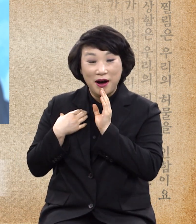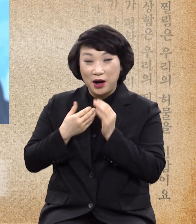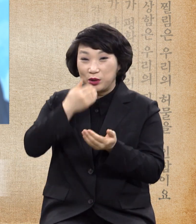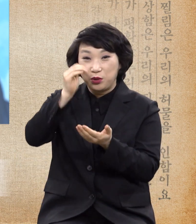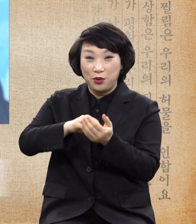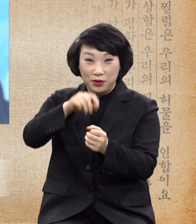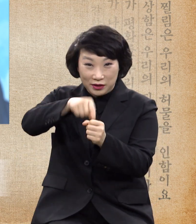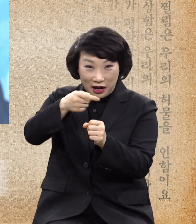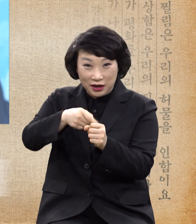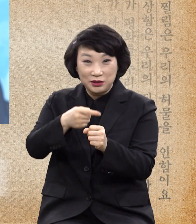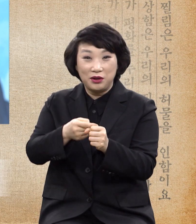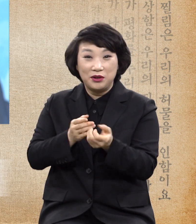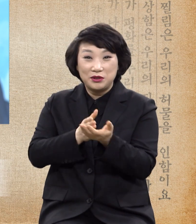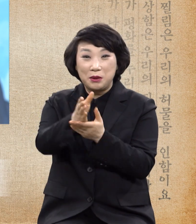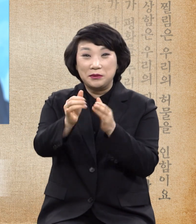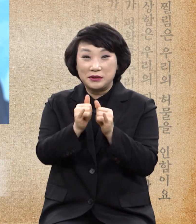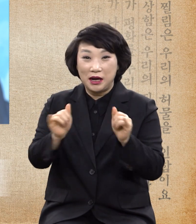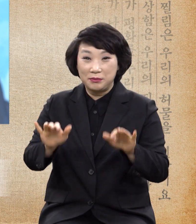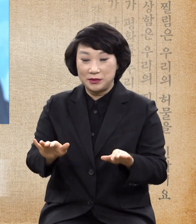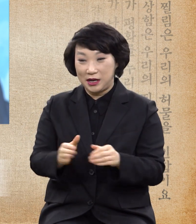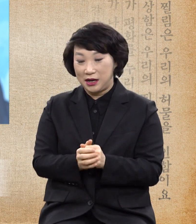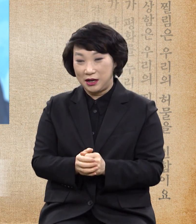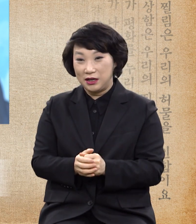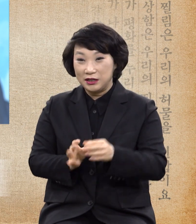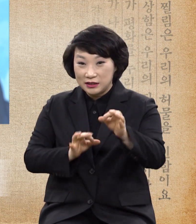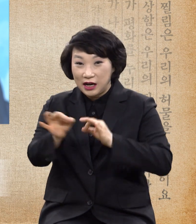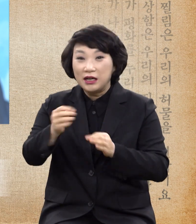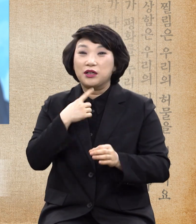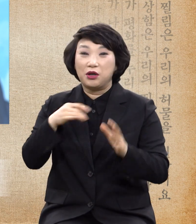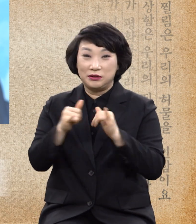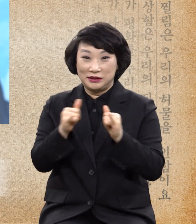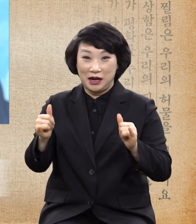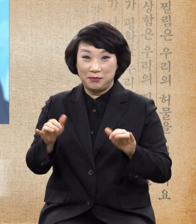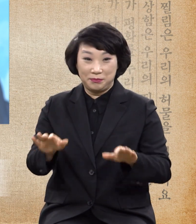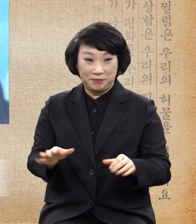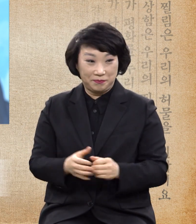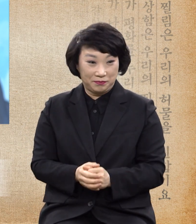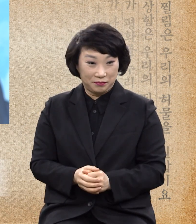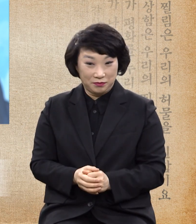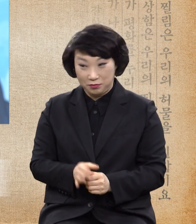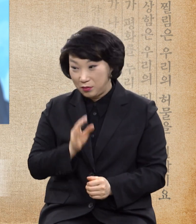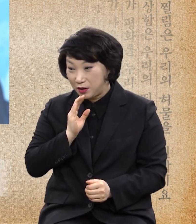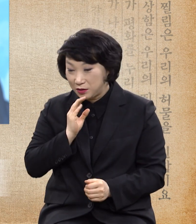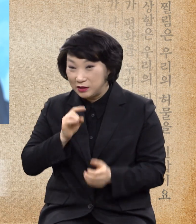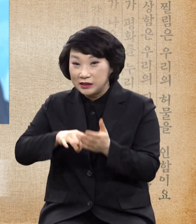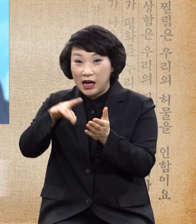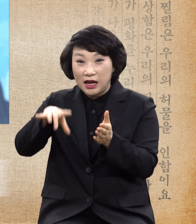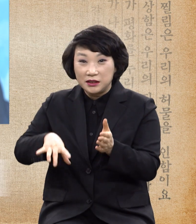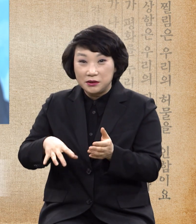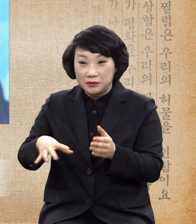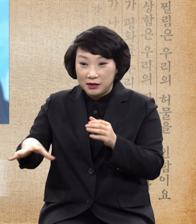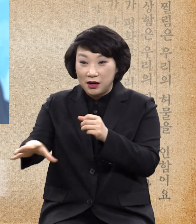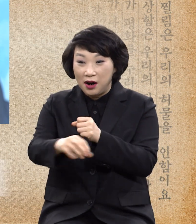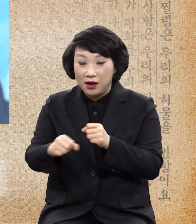석수쟁인데 장사하던 장사꾼인데 세금 받던 셀인데